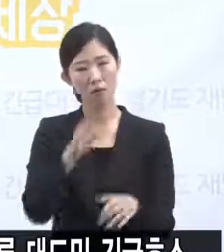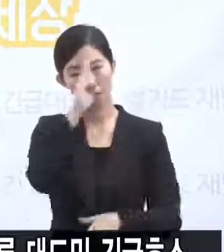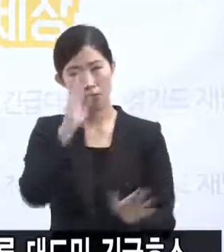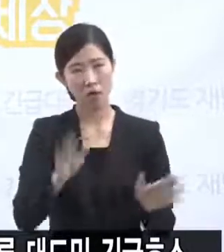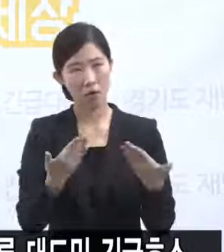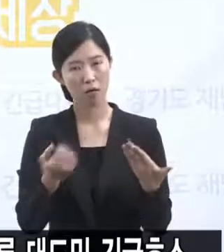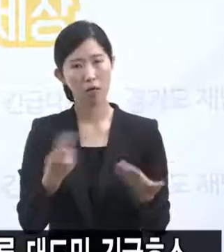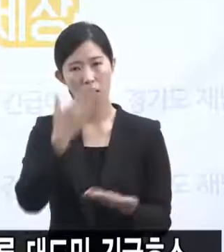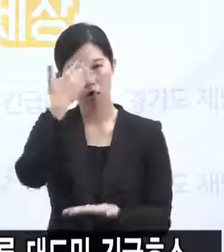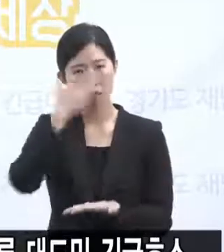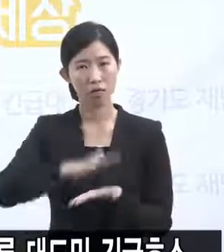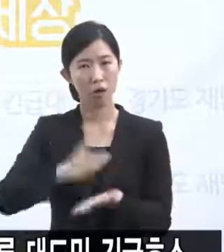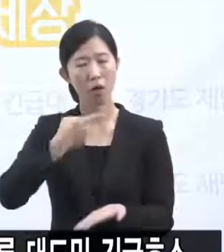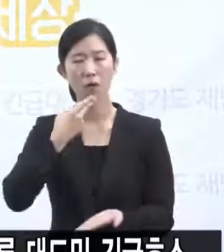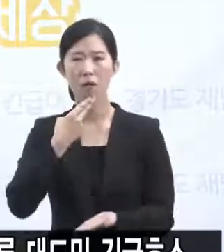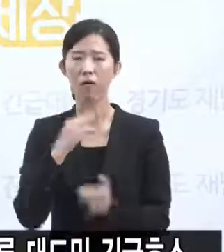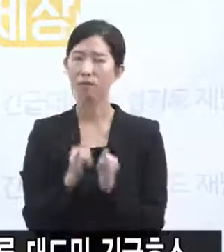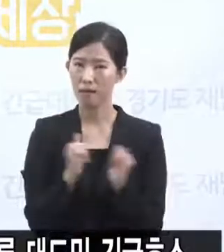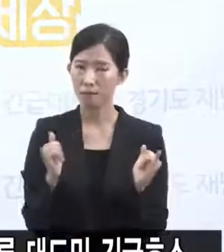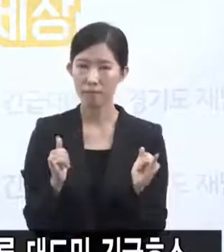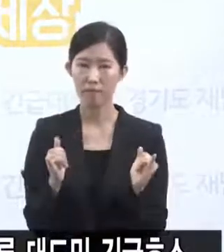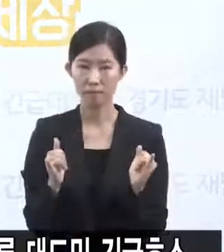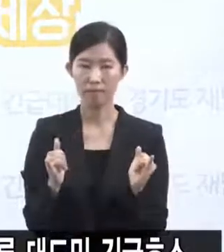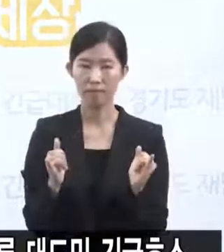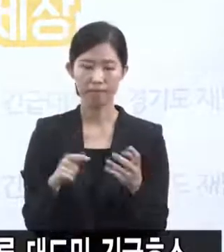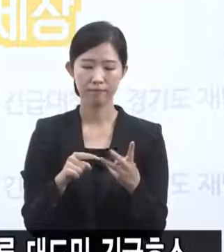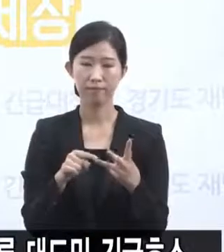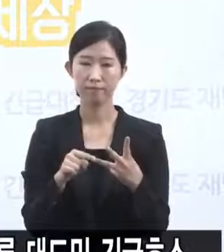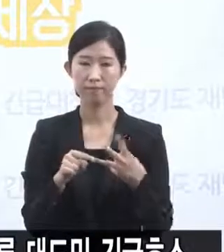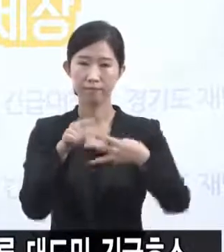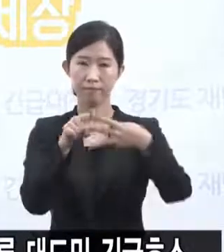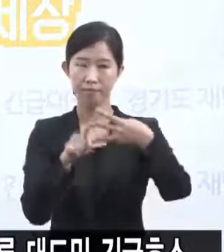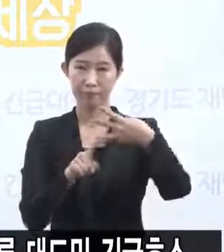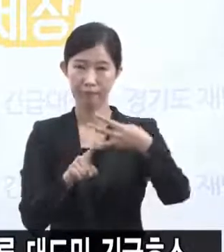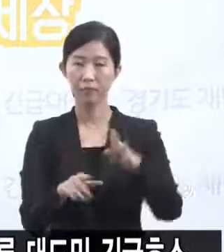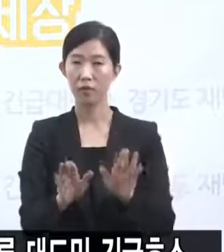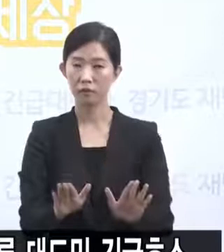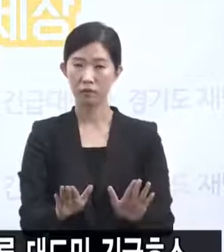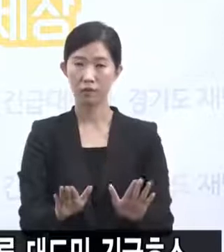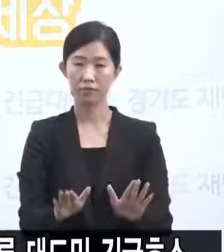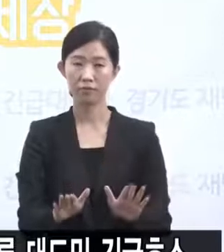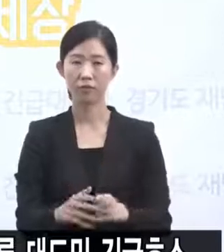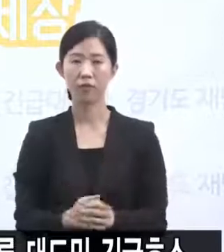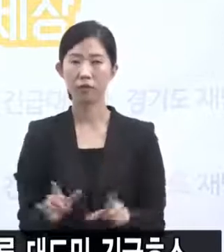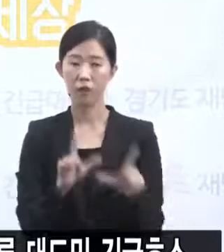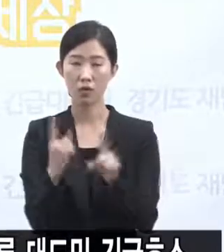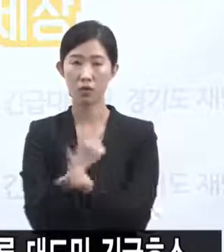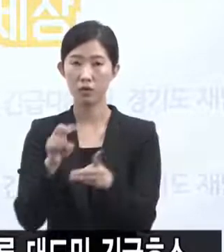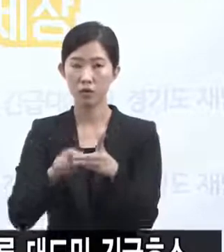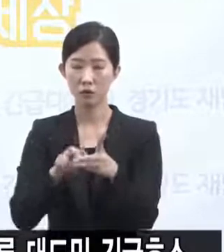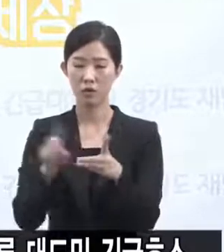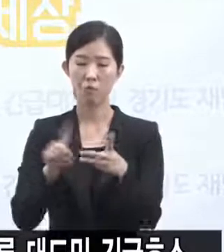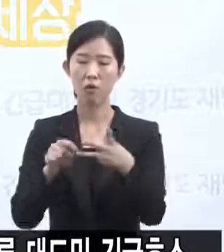대상으로 확장성이 가장 빠르게 확장할 수 있는 그런 시설인 거죠. 현재 생활치료센터는 안산에